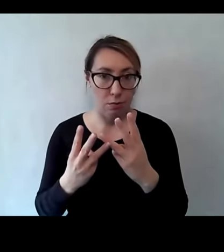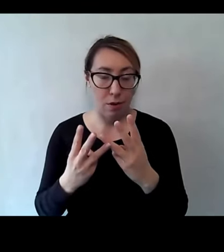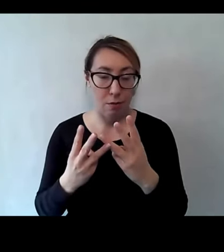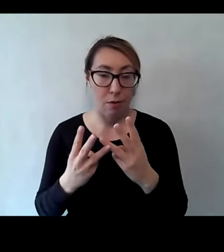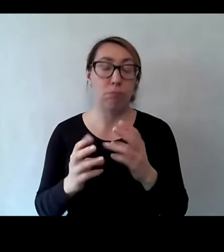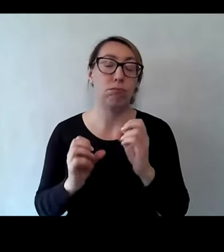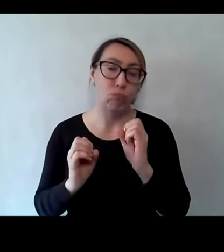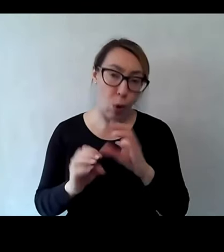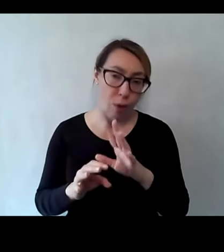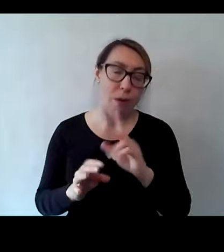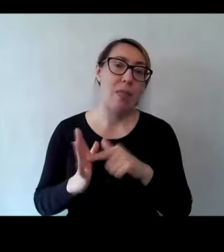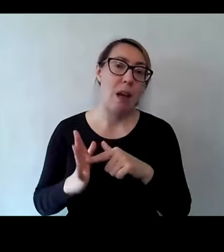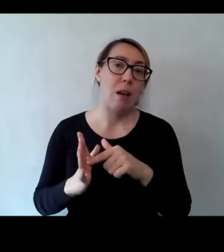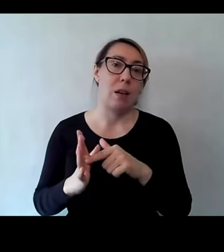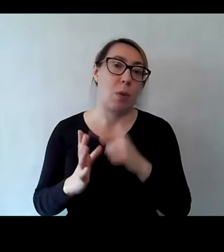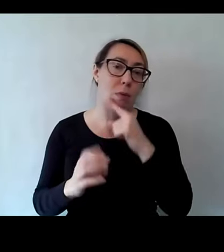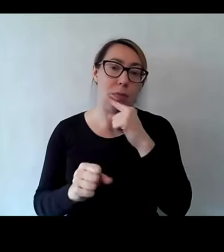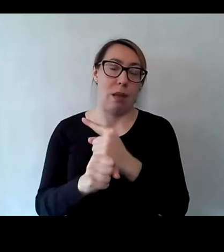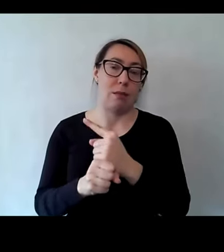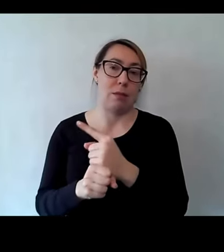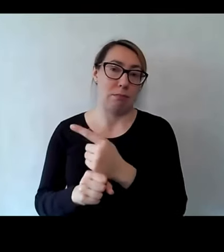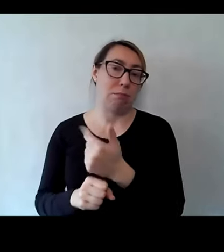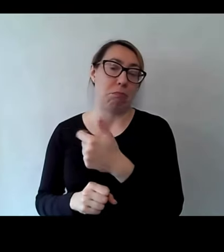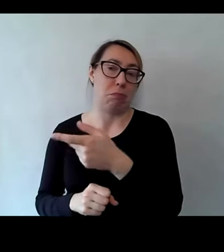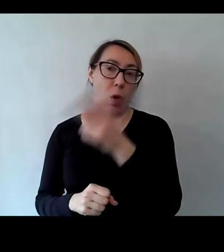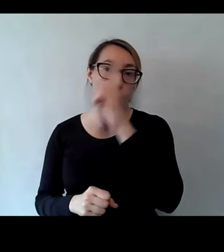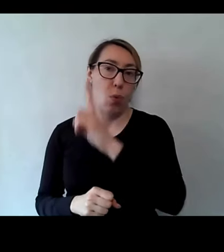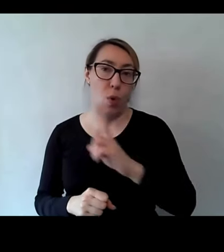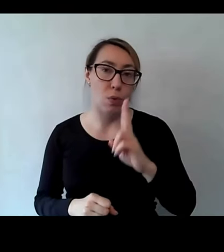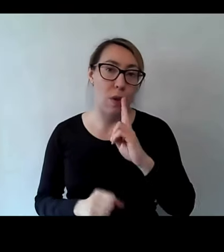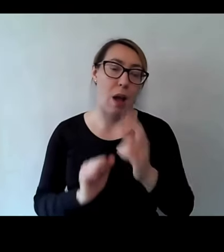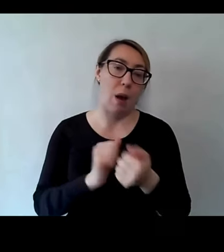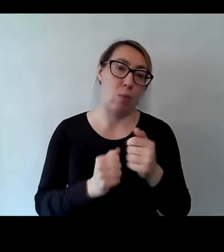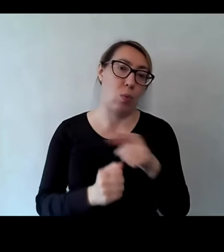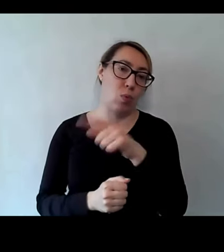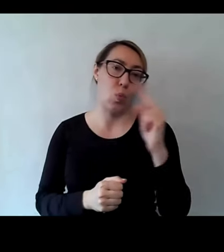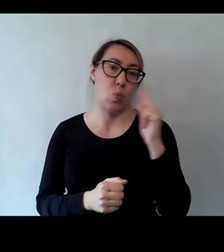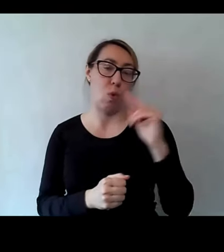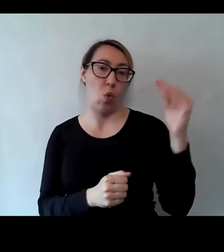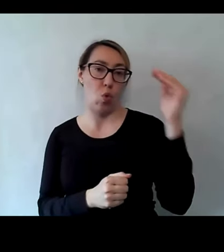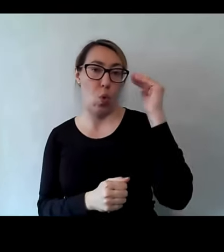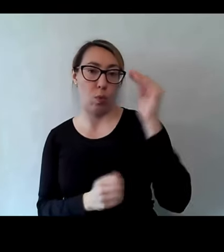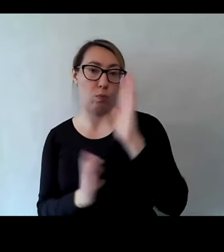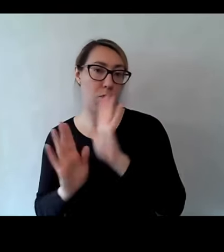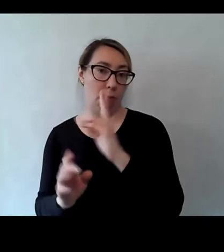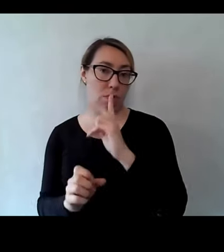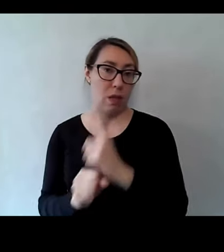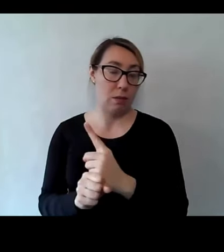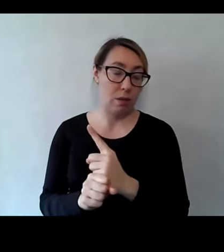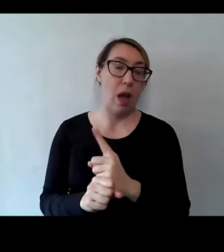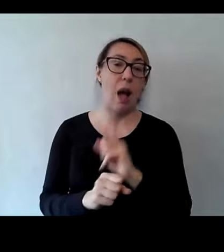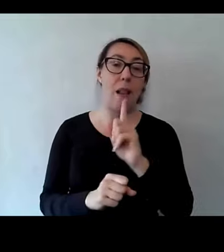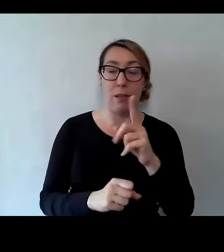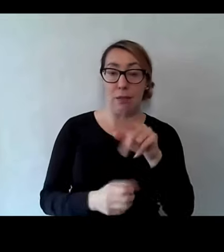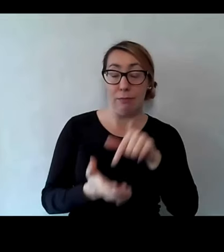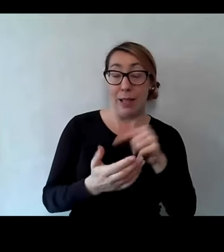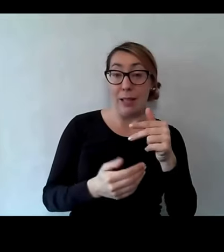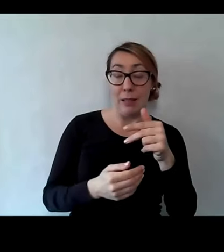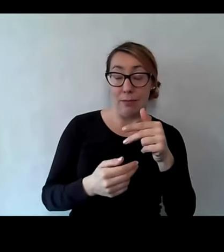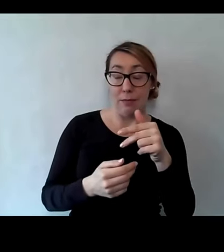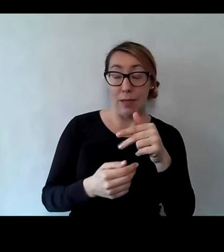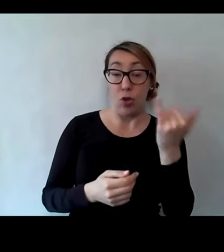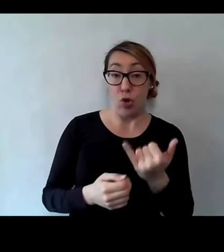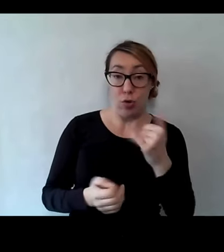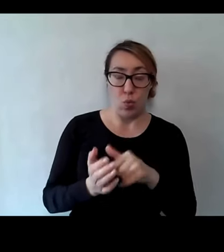oczywiście zawsze kwestią decyzji najpierw rodziców, potem już dorosłej osoby. Ale wracając do dzieci, bo o to pytałaś Marlina,